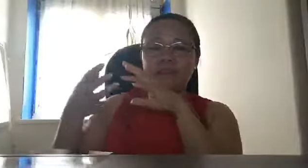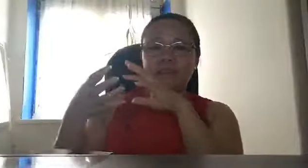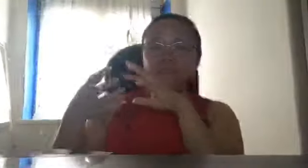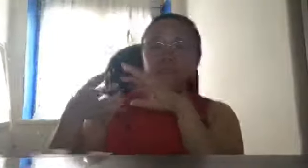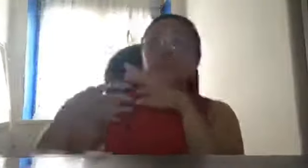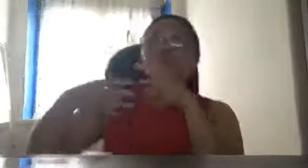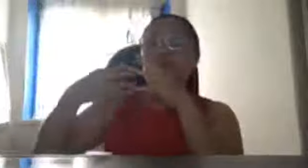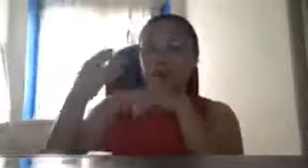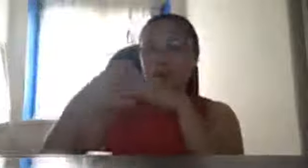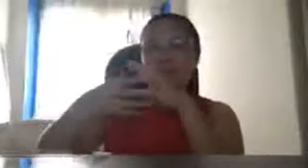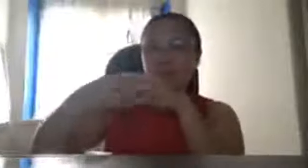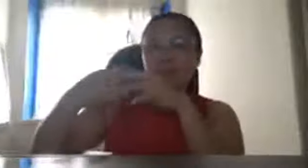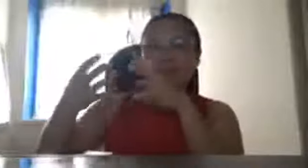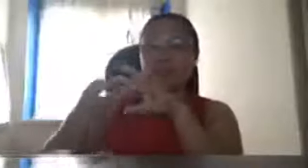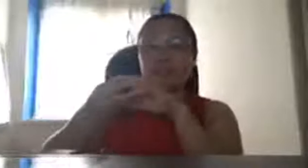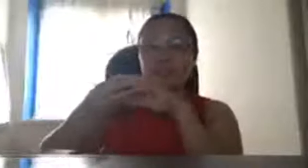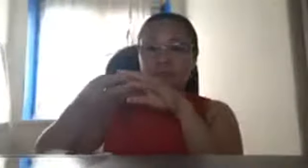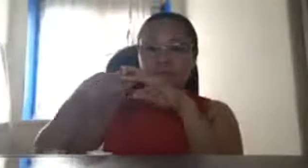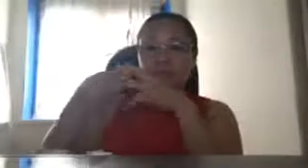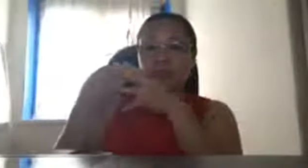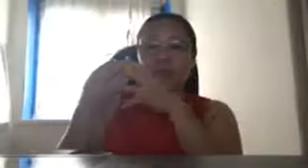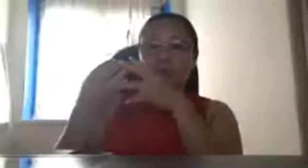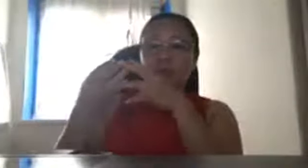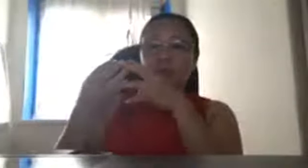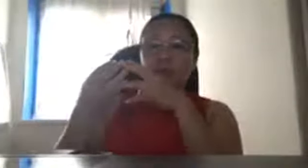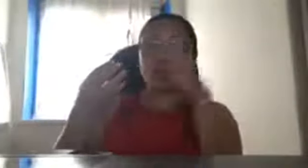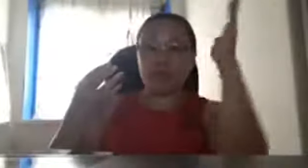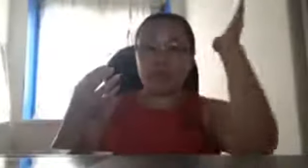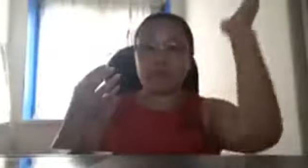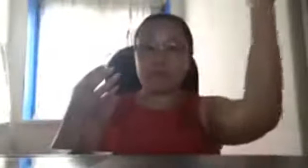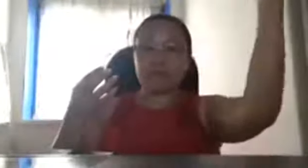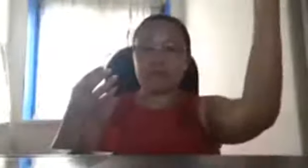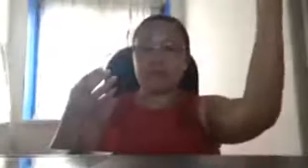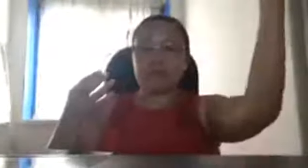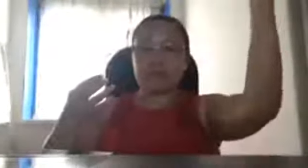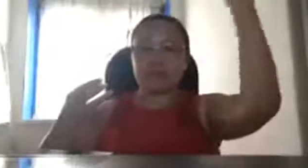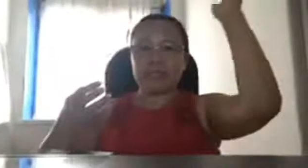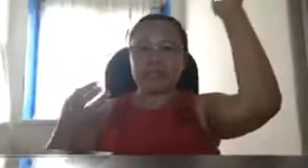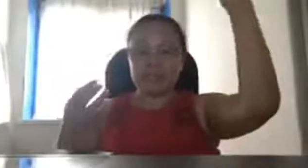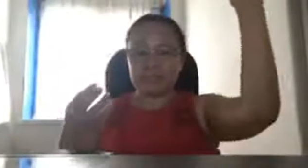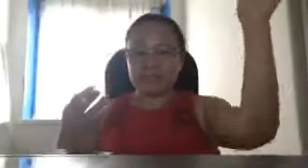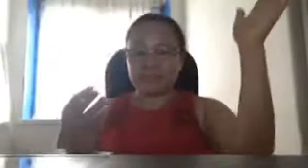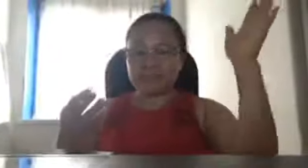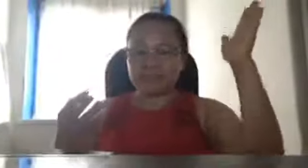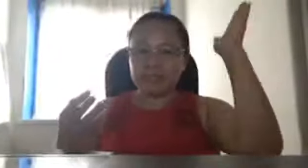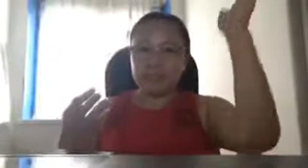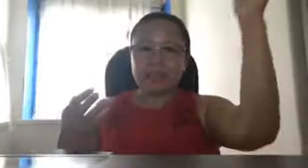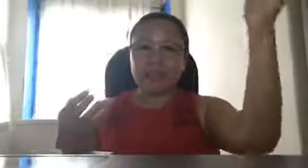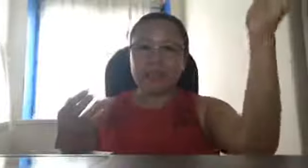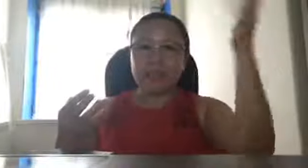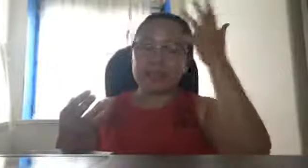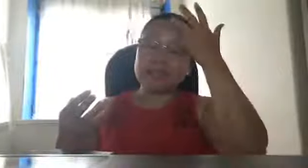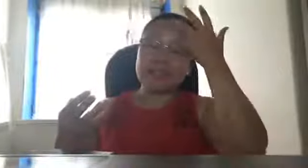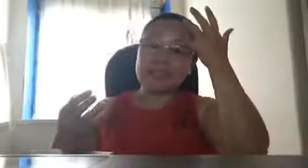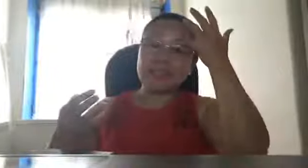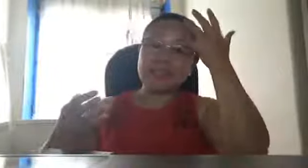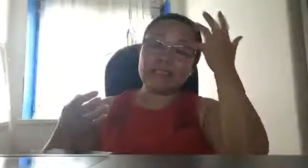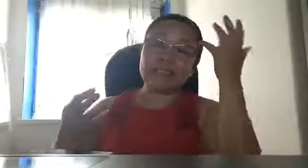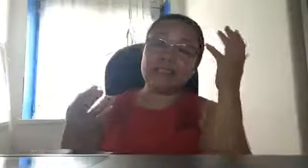supposed to be hindi ko ito sasabihin kung hindi lang sa pamamagitan ng mga scientist na